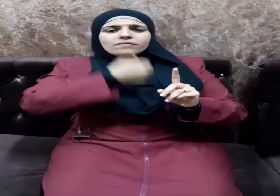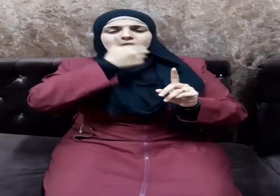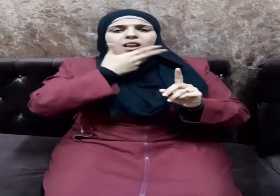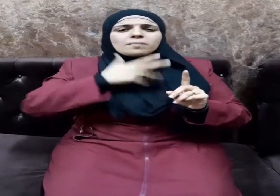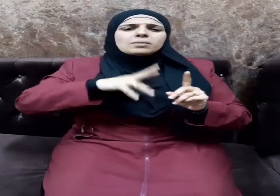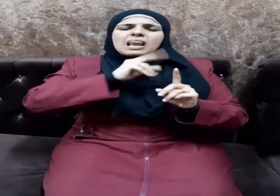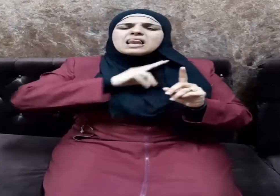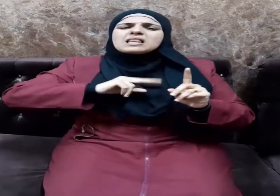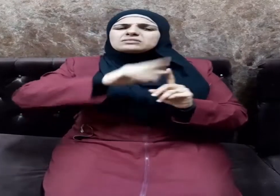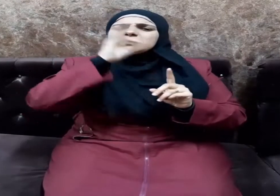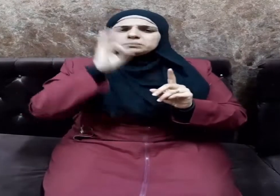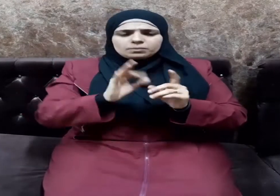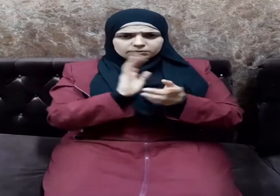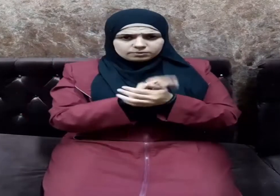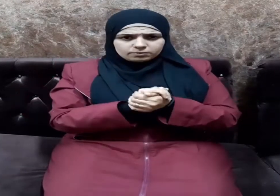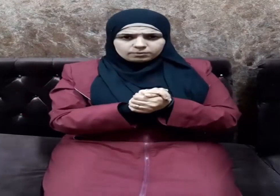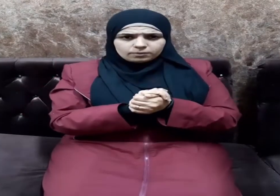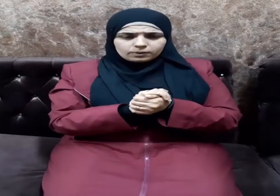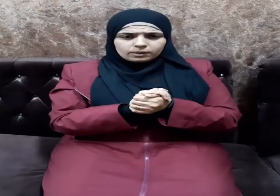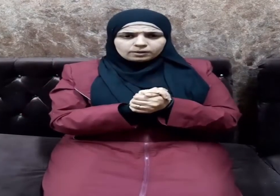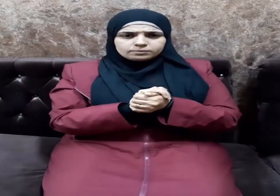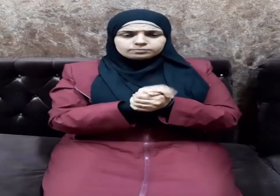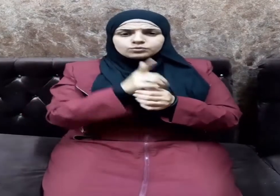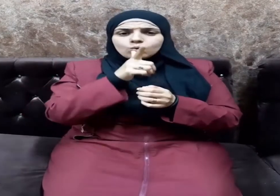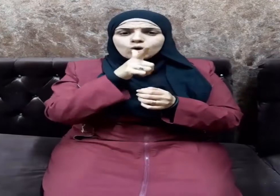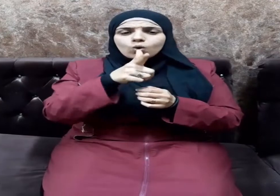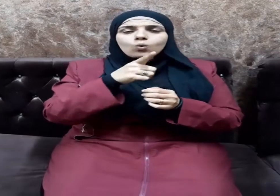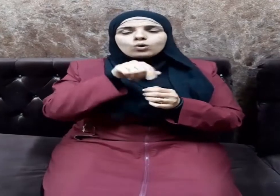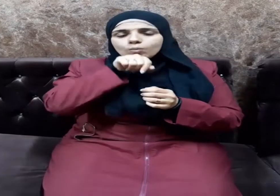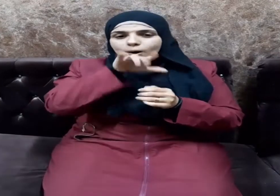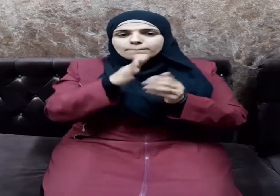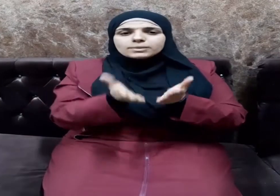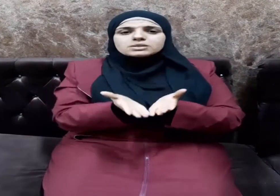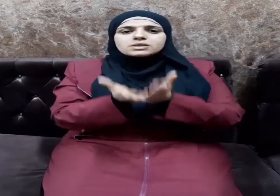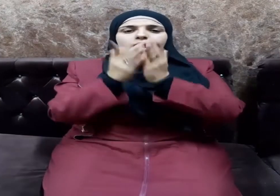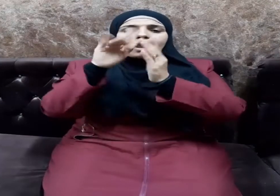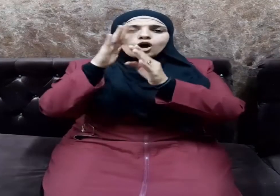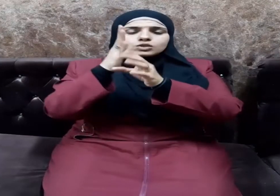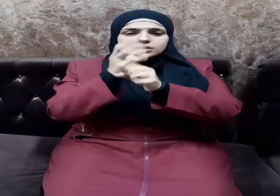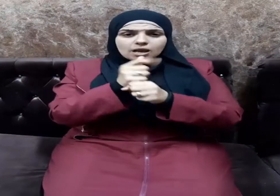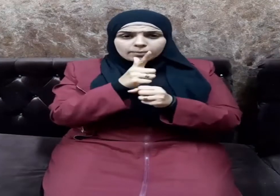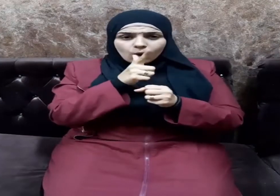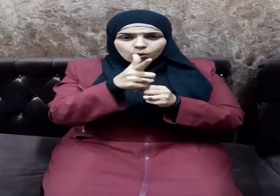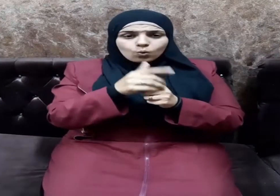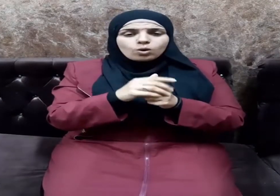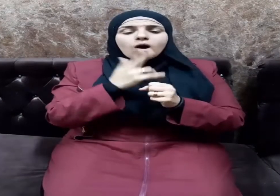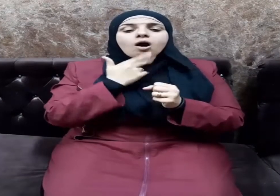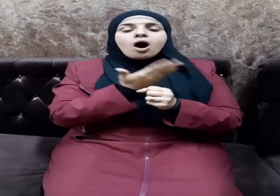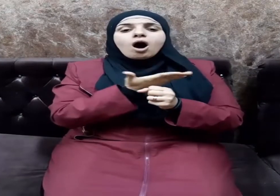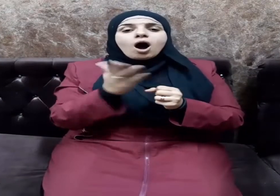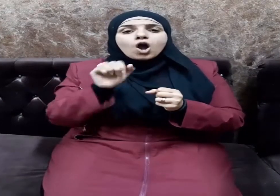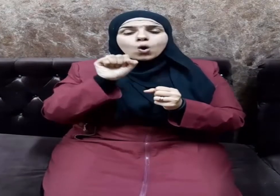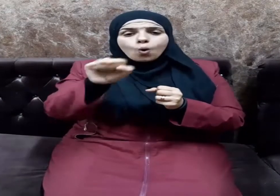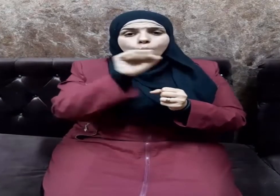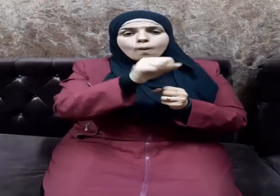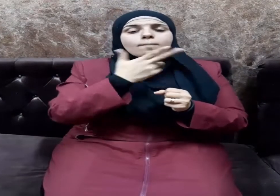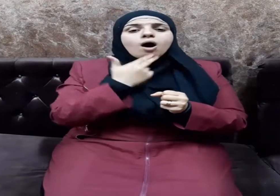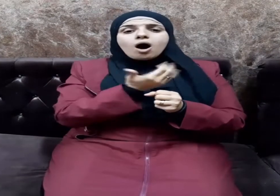الذي عليهن من ذلك ويقول صلى الله عليه وسلم خيركم خيركم